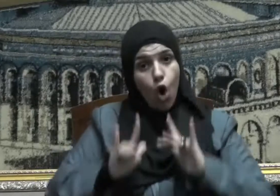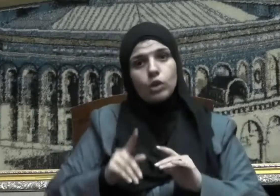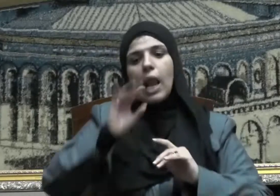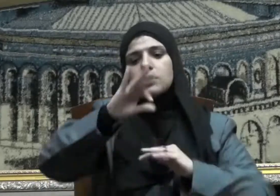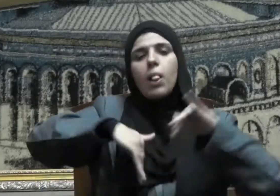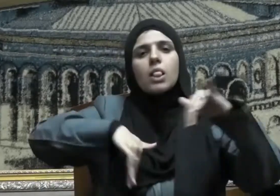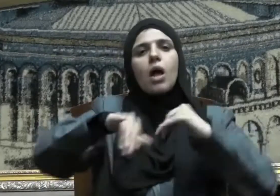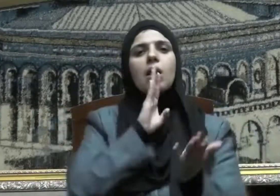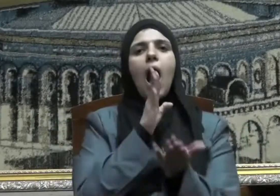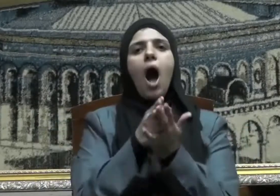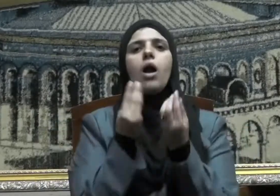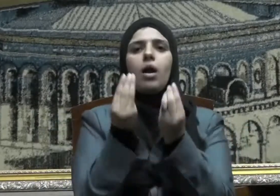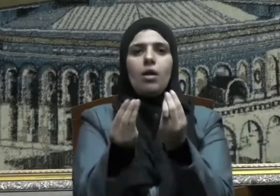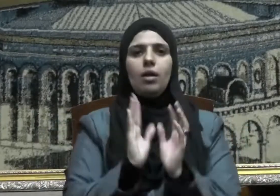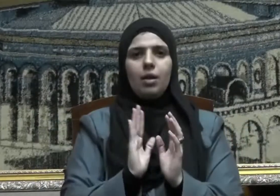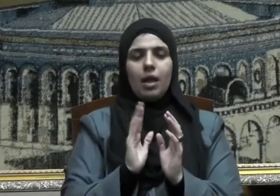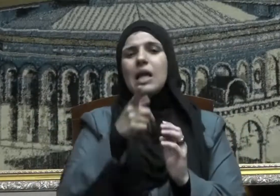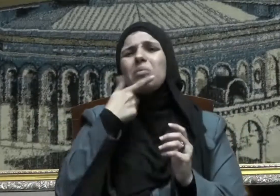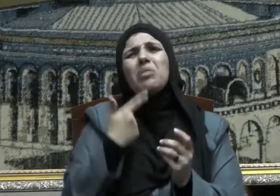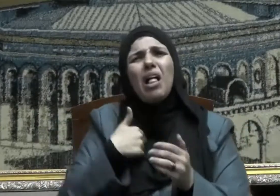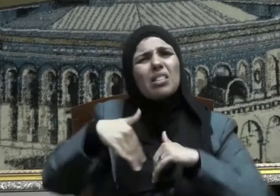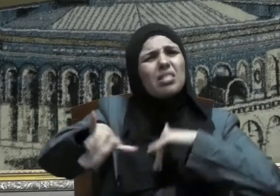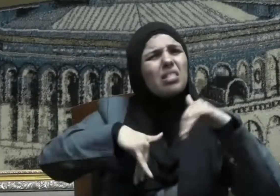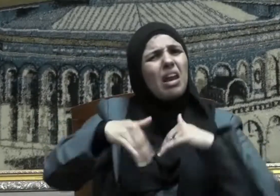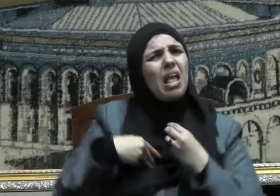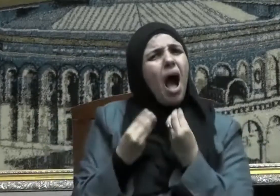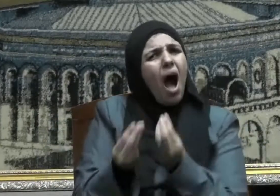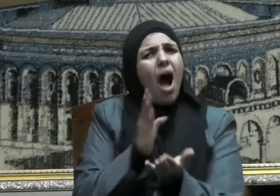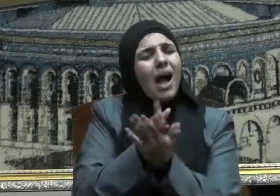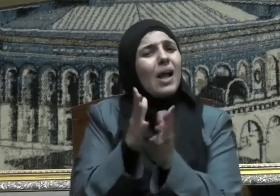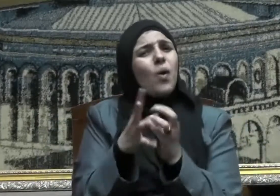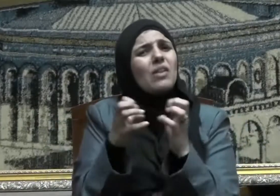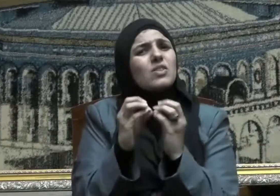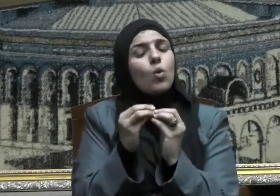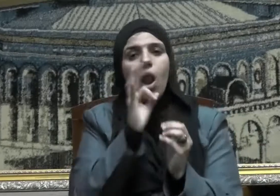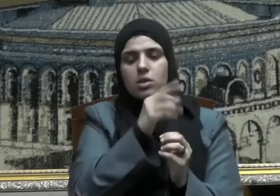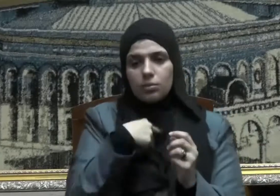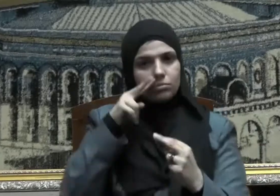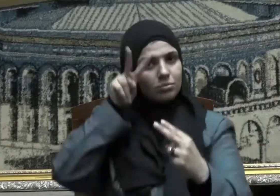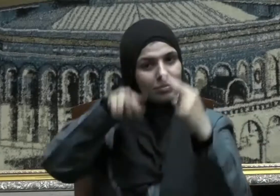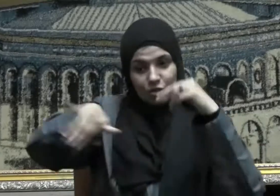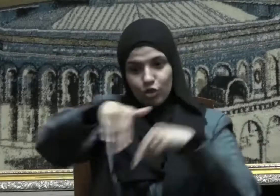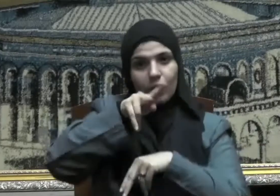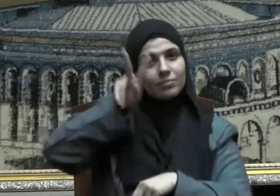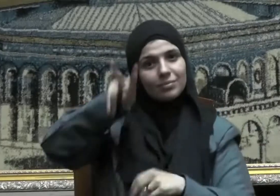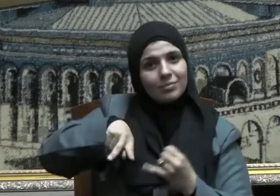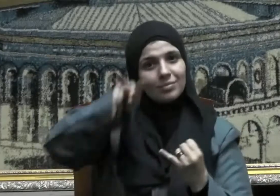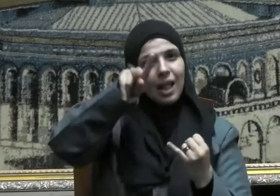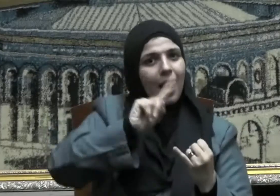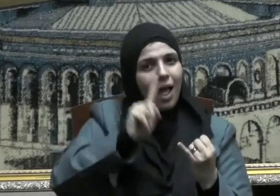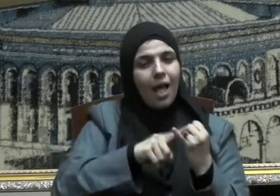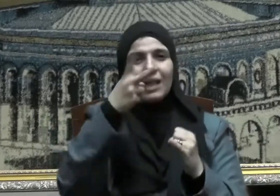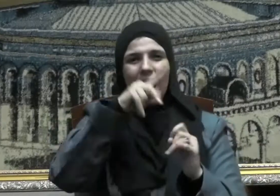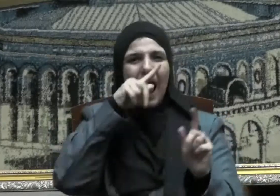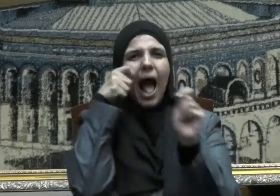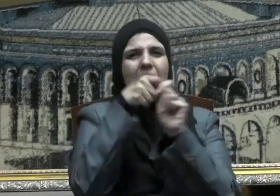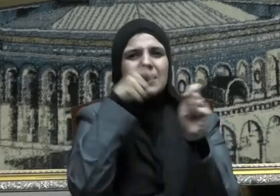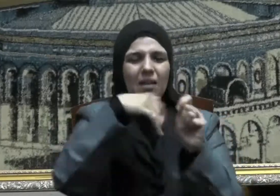أبيتم فأعطوا الطريق حقه قالوا وما حقه قال غض البصر وكف